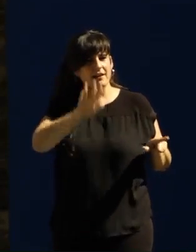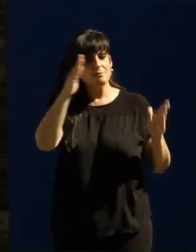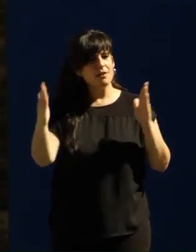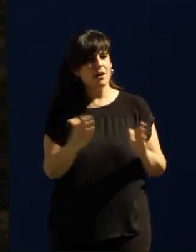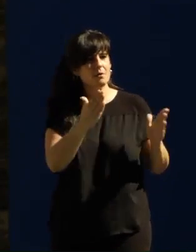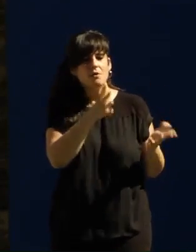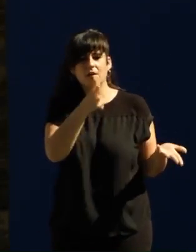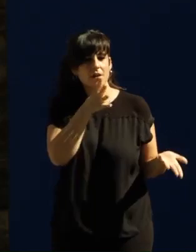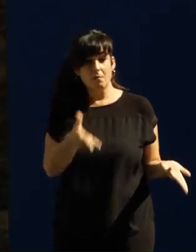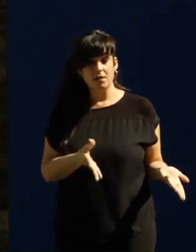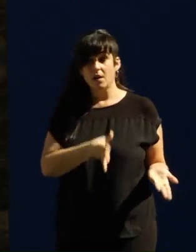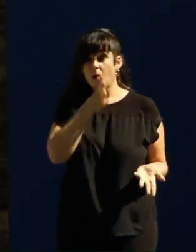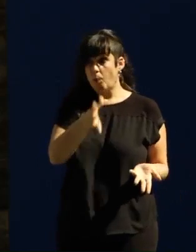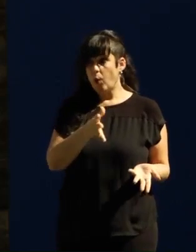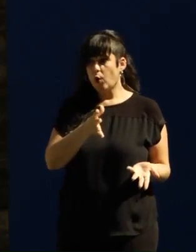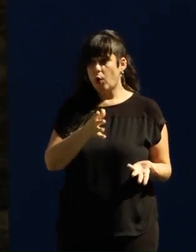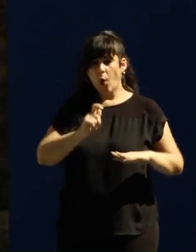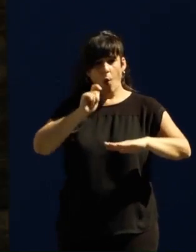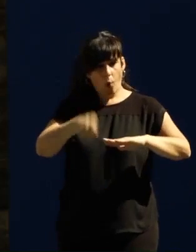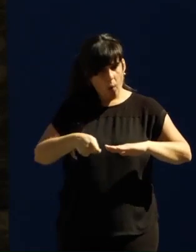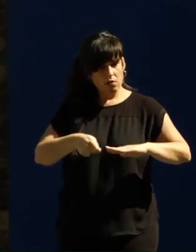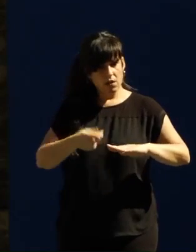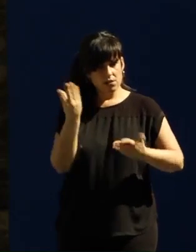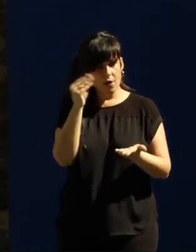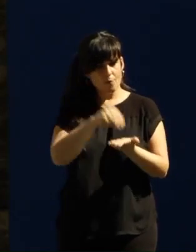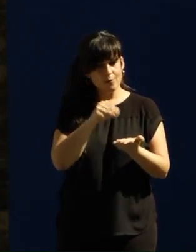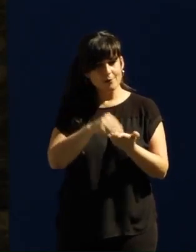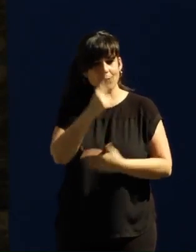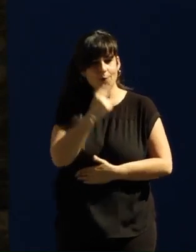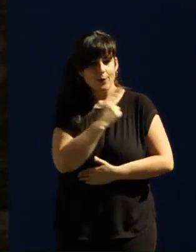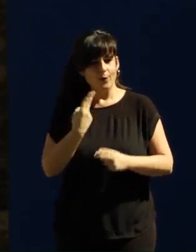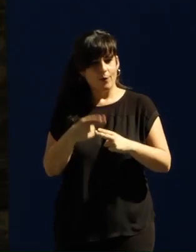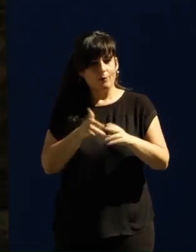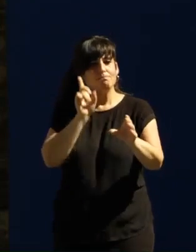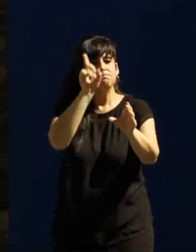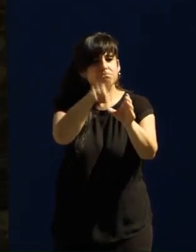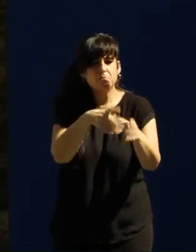para que tantos jueces hayan dado un paso adelante al compromiso político y al compromiso con la democracia.